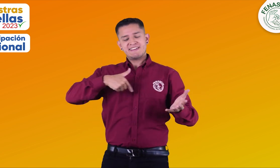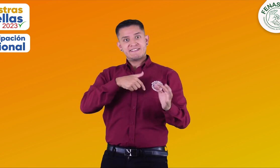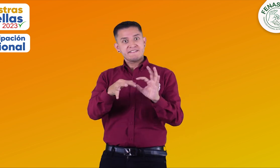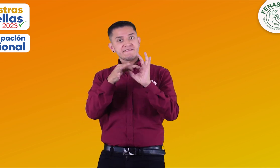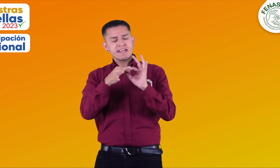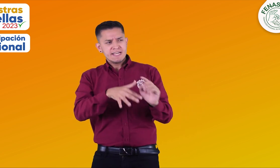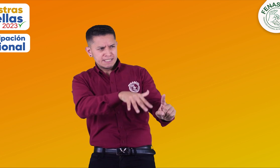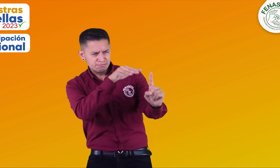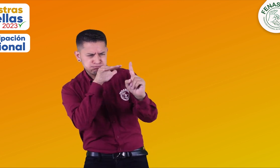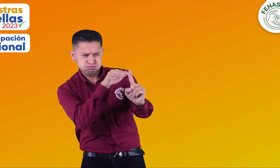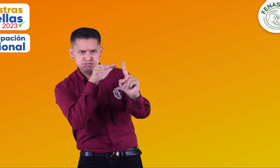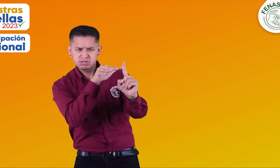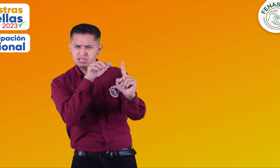con los siguientes actores.